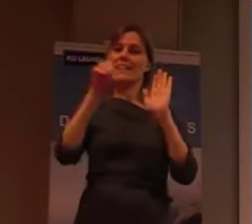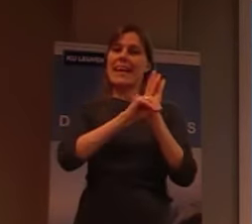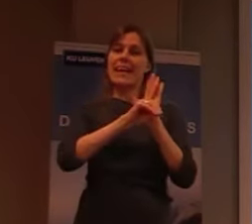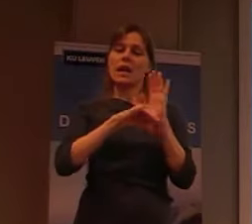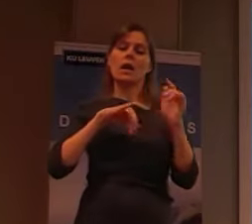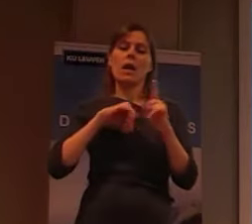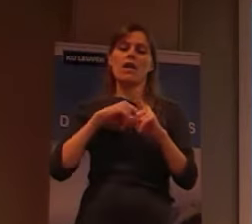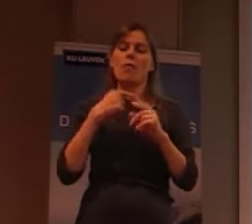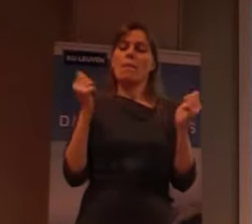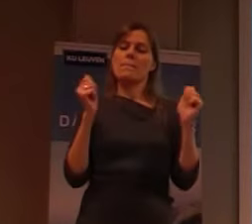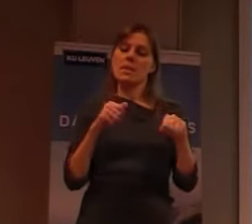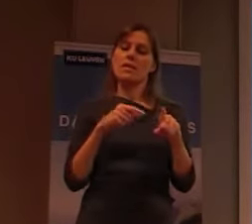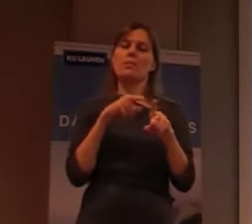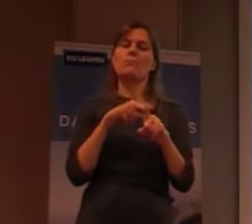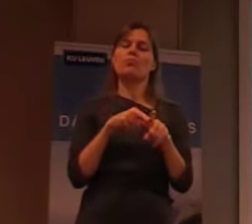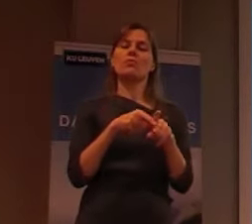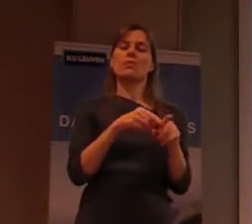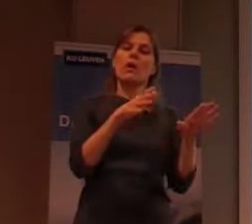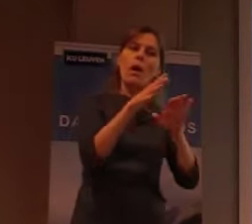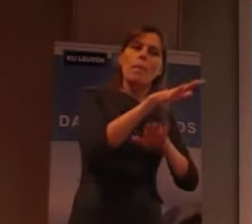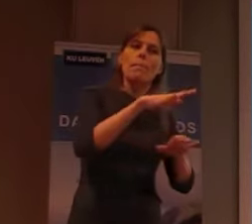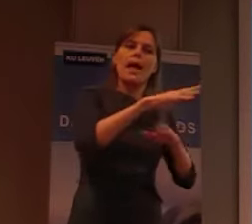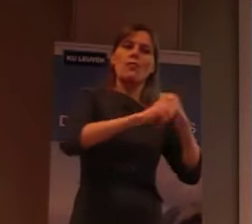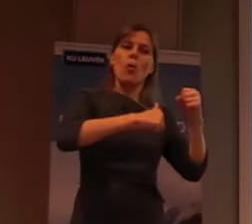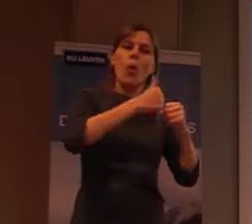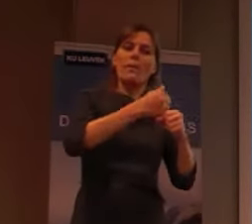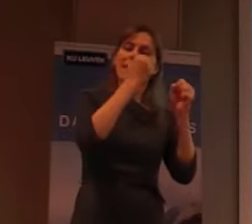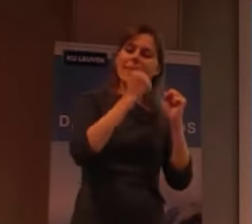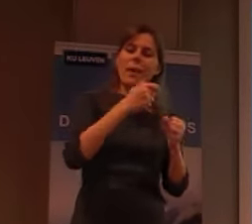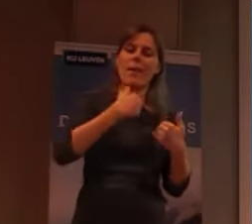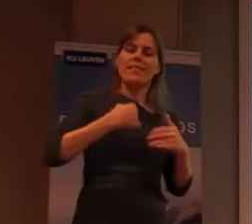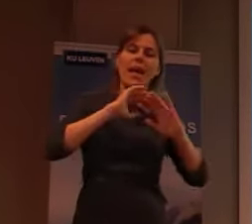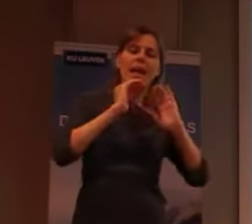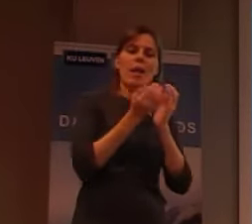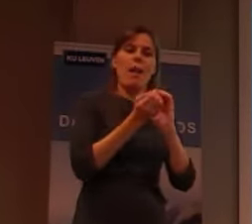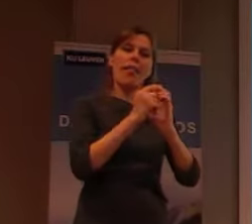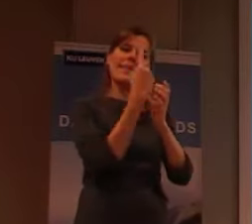te richten, waar we mensen eigenlijk, volledig konden gaan isoleren. Nu,